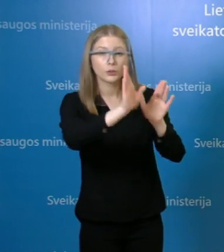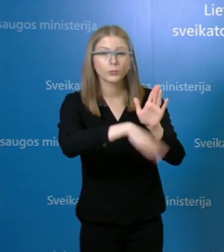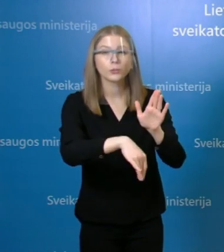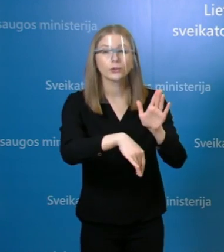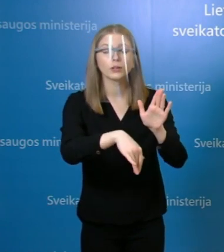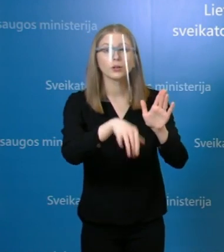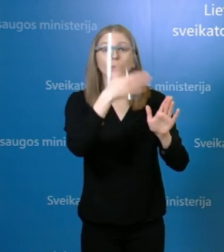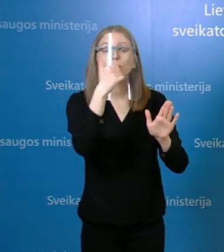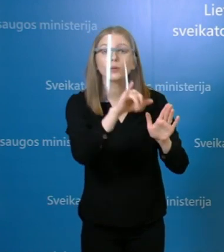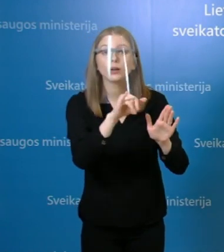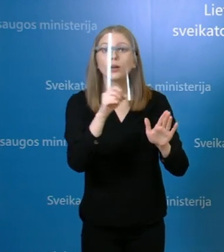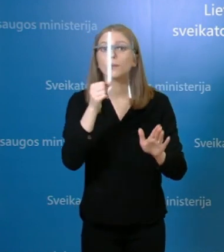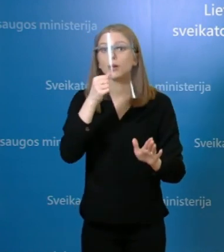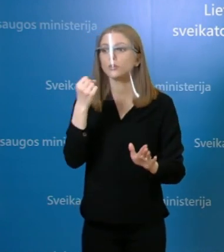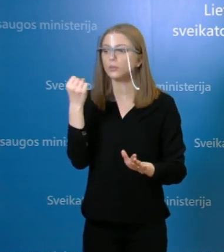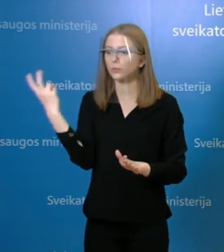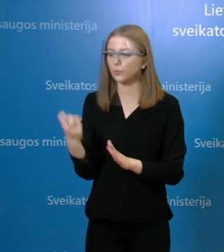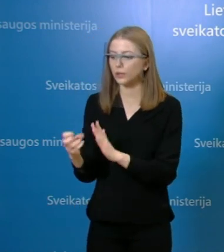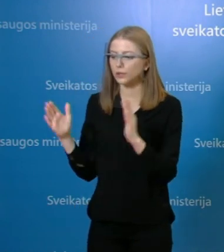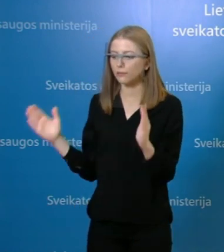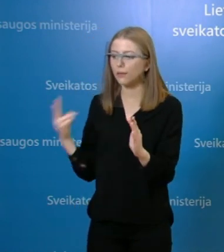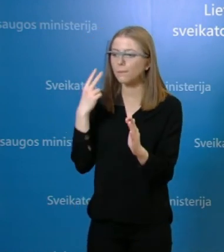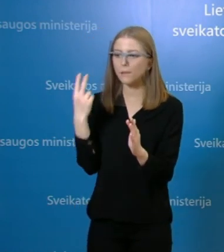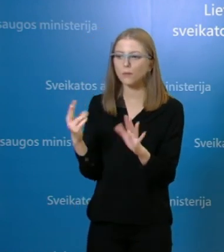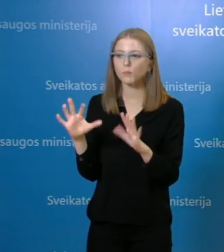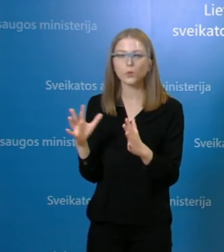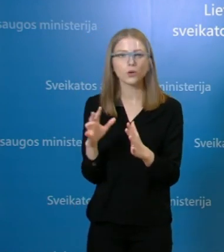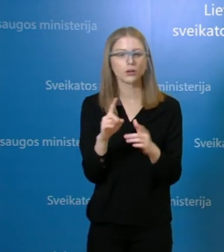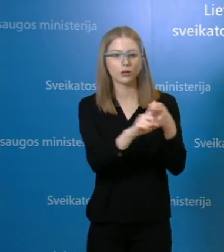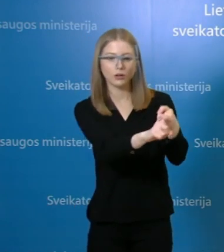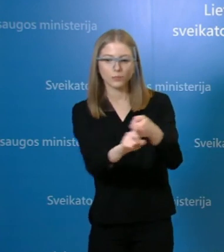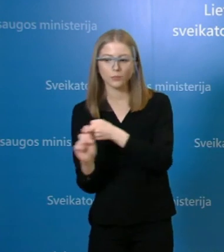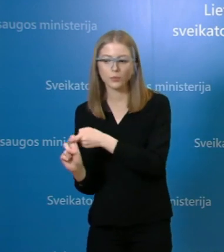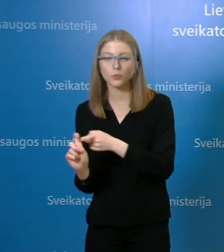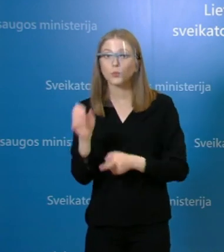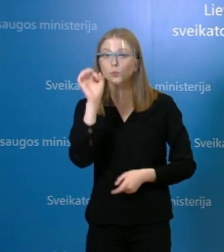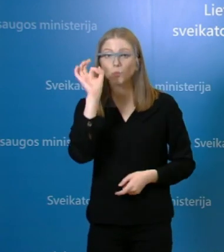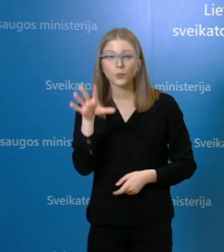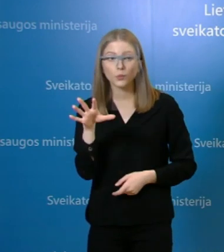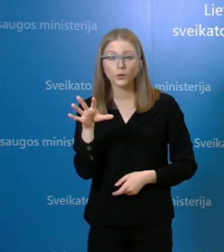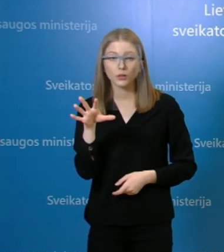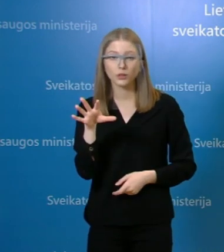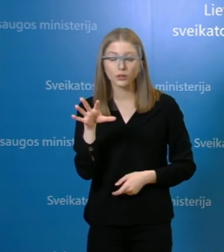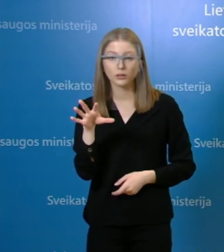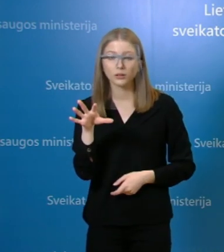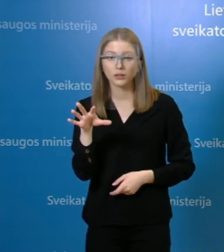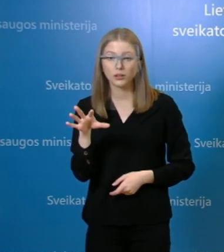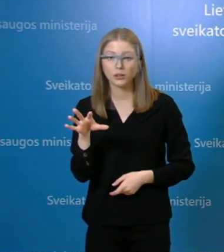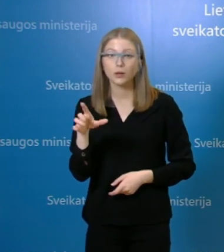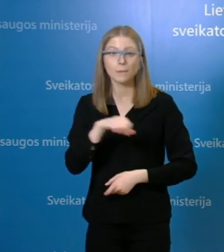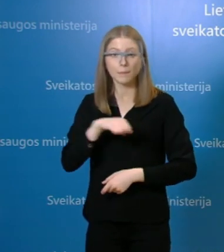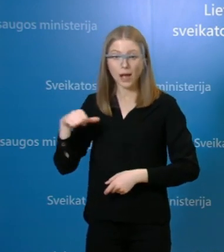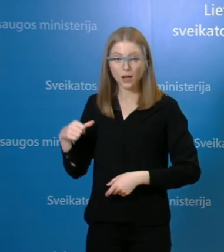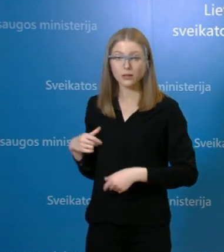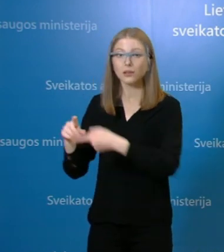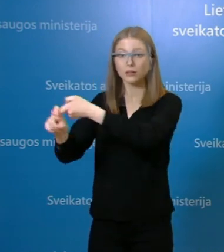dienų ir matysim, kad tas atvejus skaičius nesusijusius su židiniais pakankamai auga, tai va tada jau bus tikrai